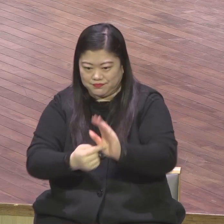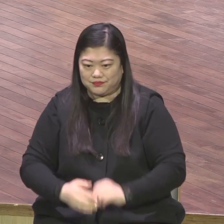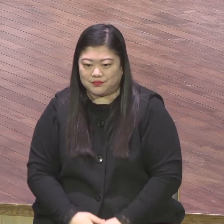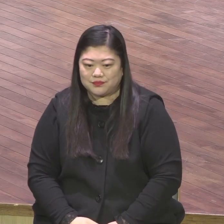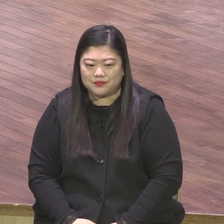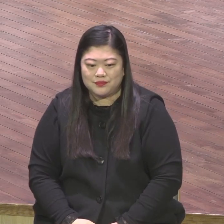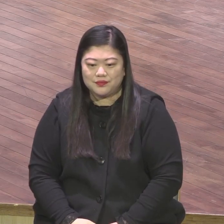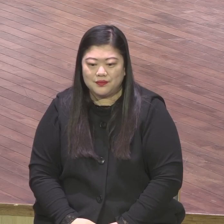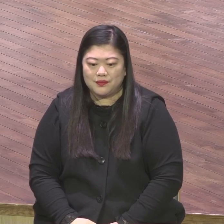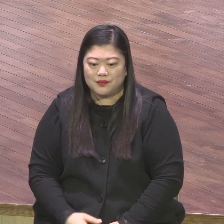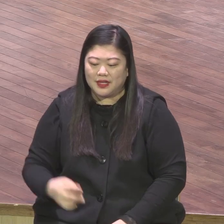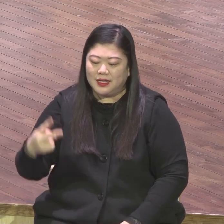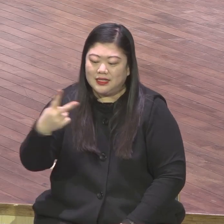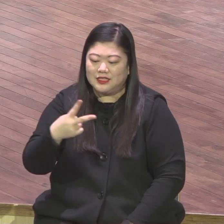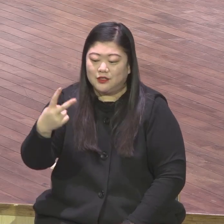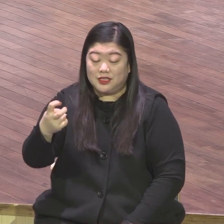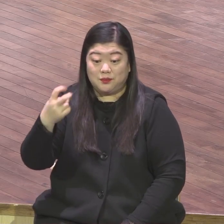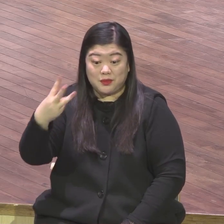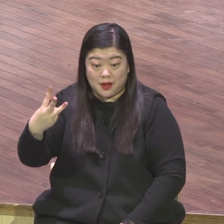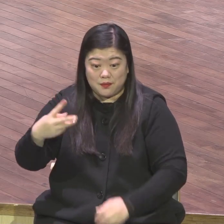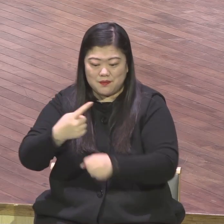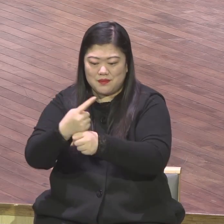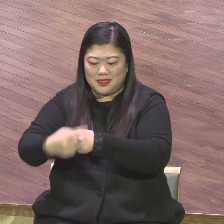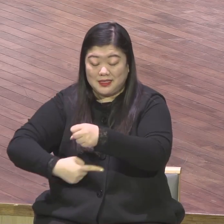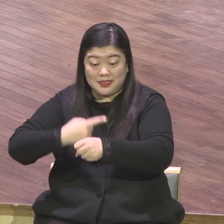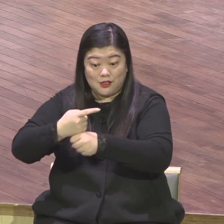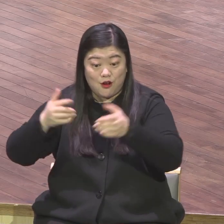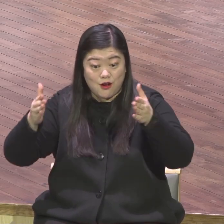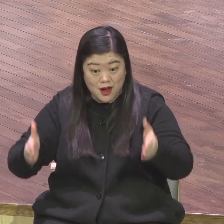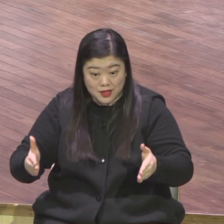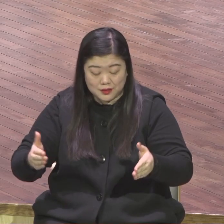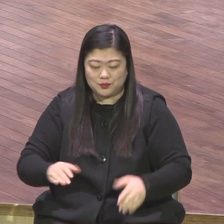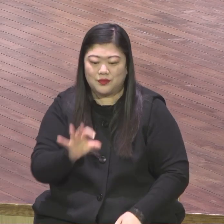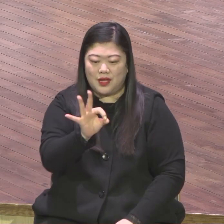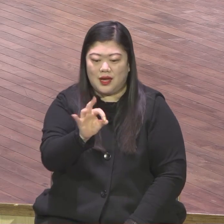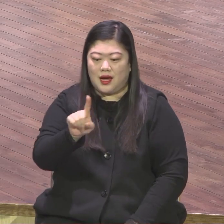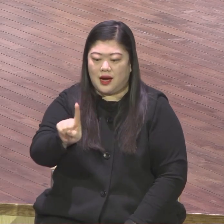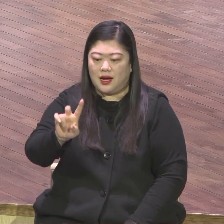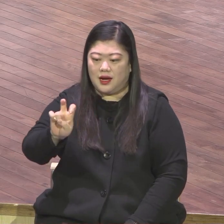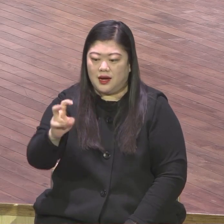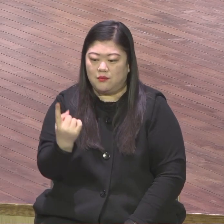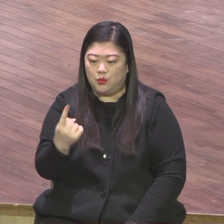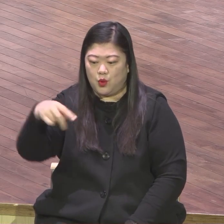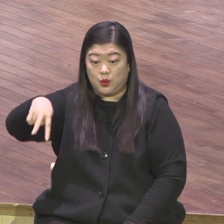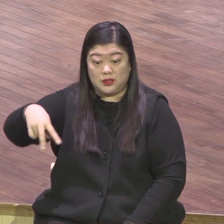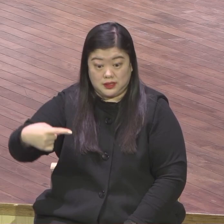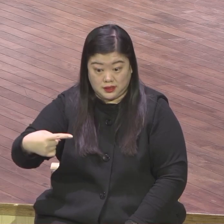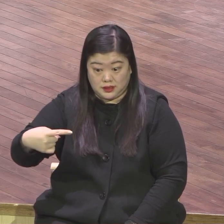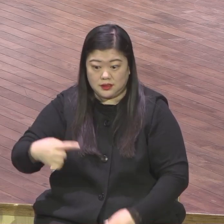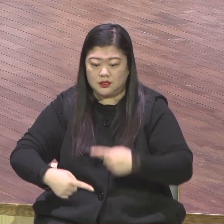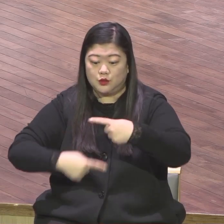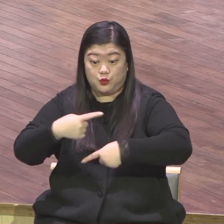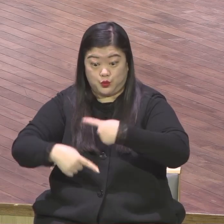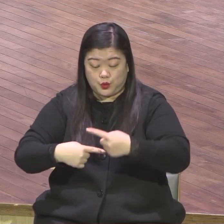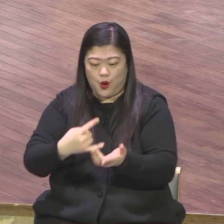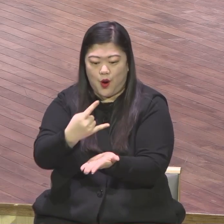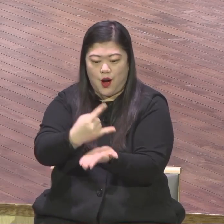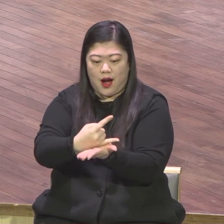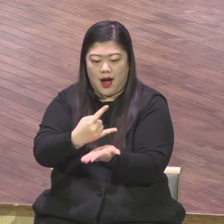우리에게 주신 언약의 말씀은 암호수 9장 12절 망국을 기업으로 얻게